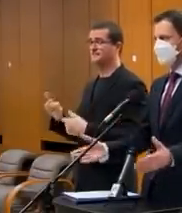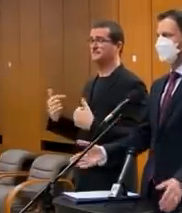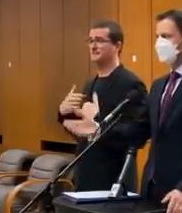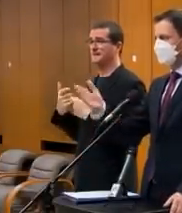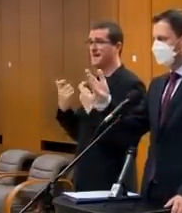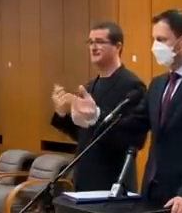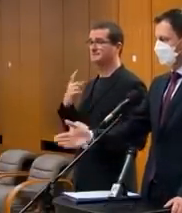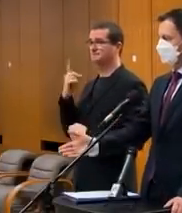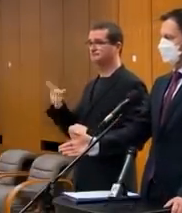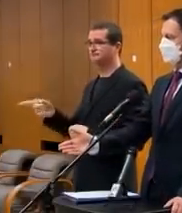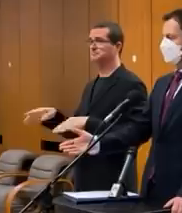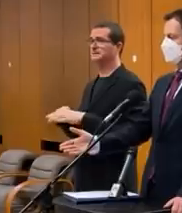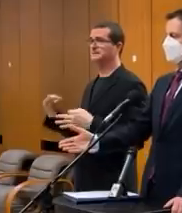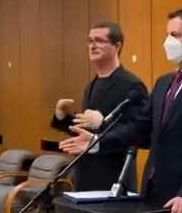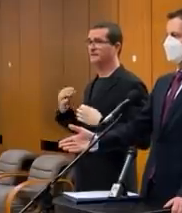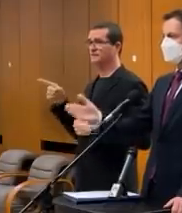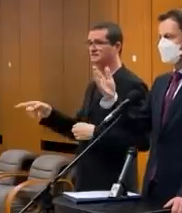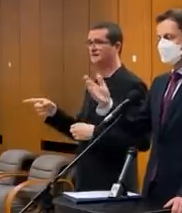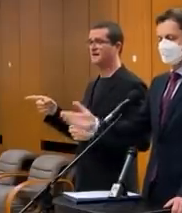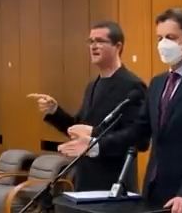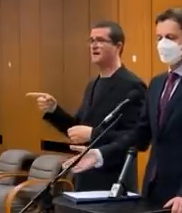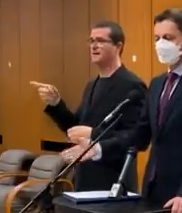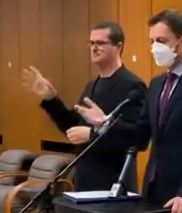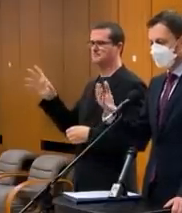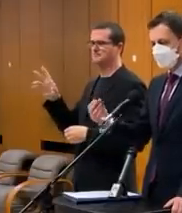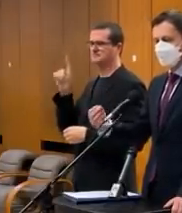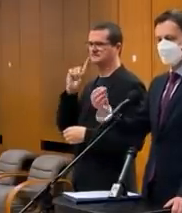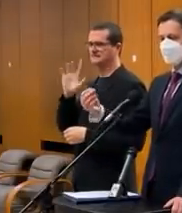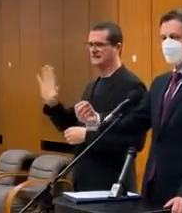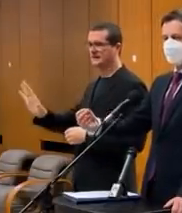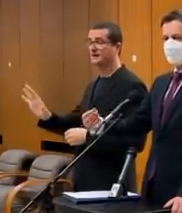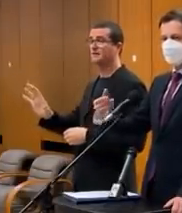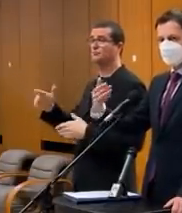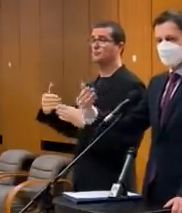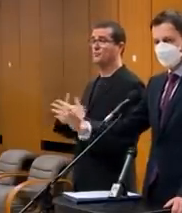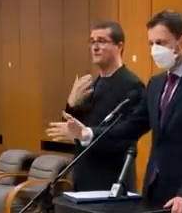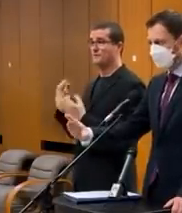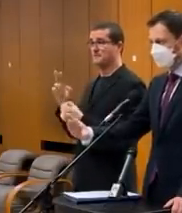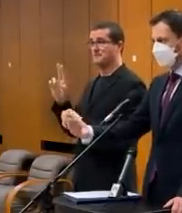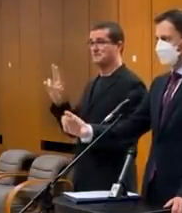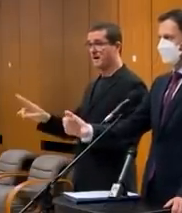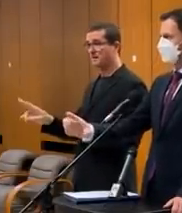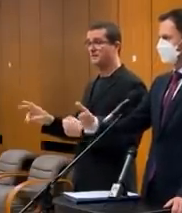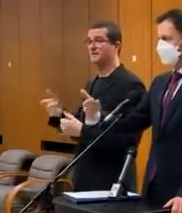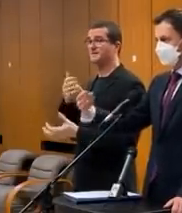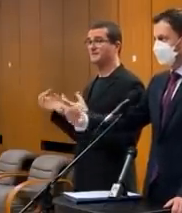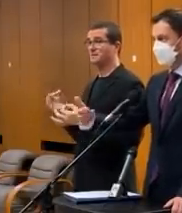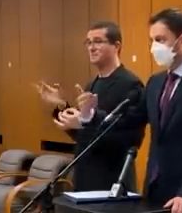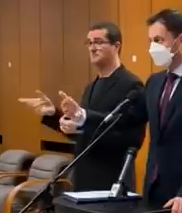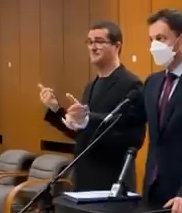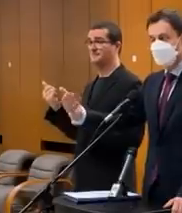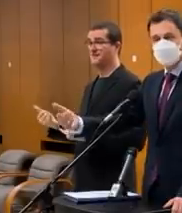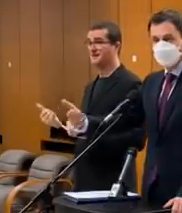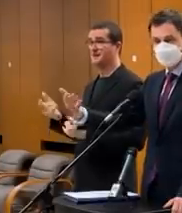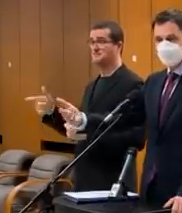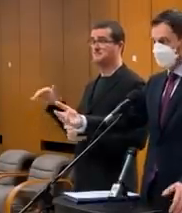Jasne som vydal pokyn. Pán minister zdravotníctva tomu veľí. Takže ako nahlé budú nové informácie, budete informovaní, ako sa aj teraz